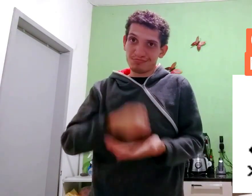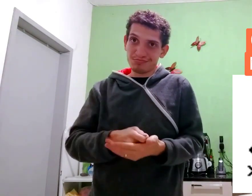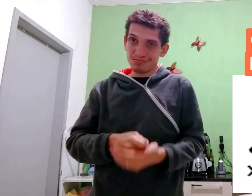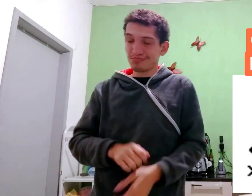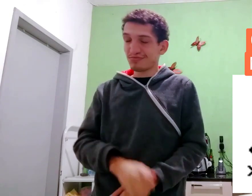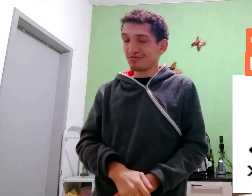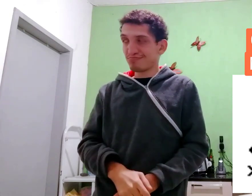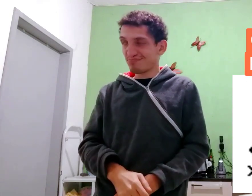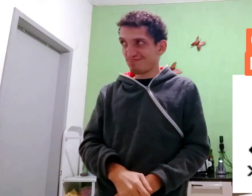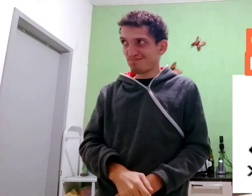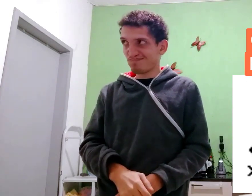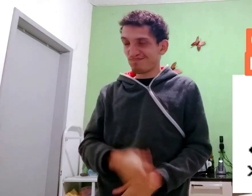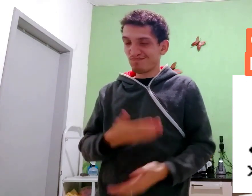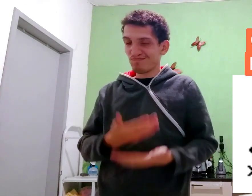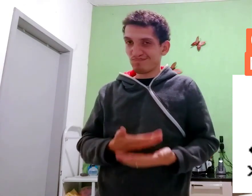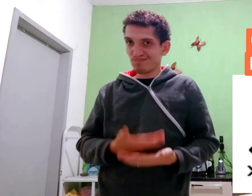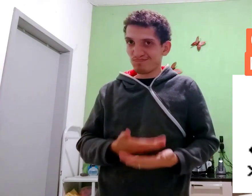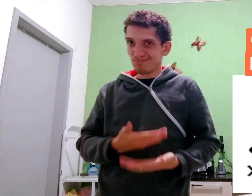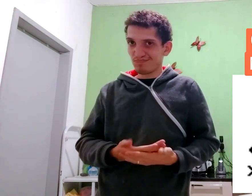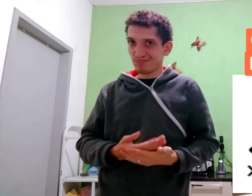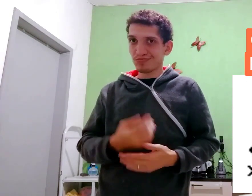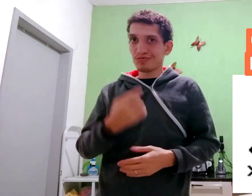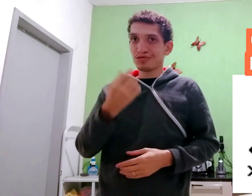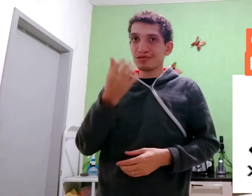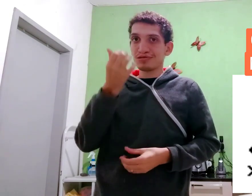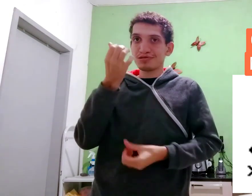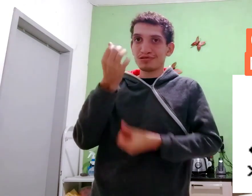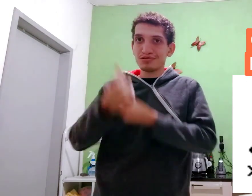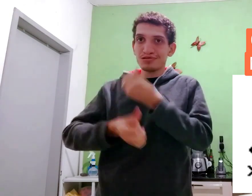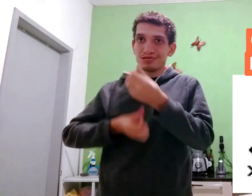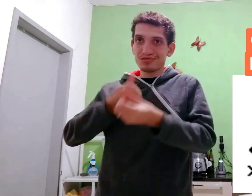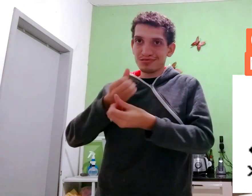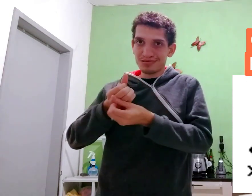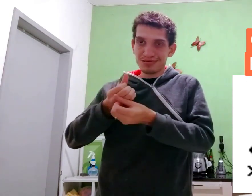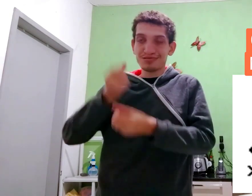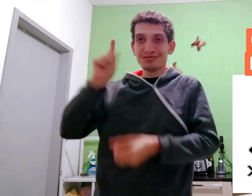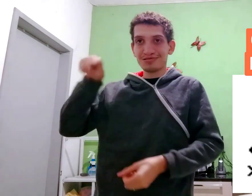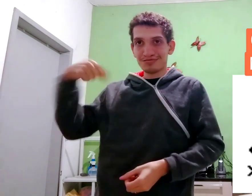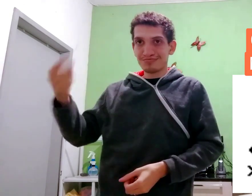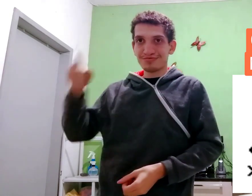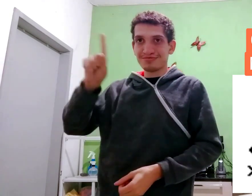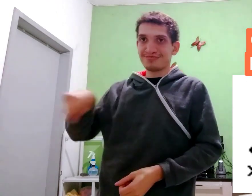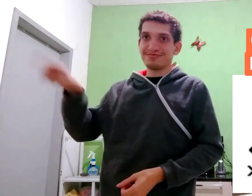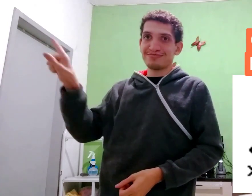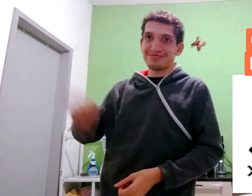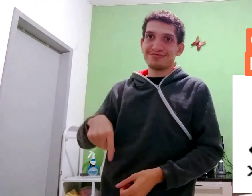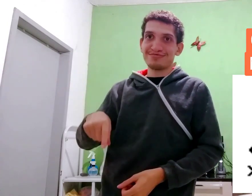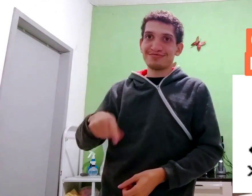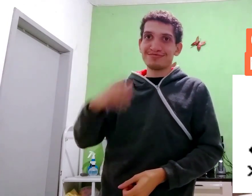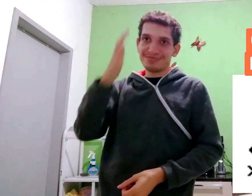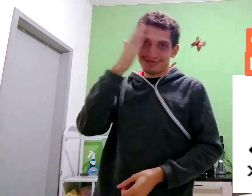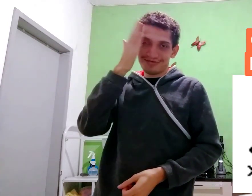Olha. Vou pagar. Estudar. Seis meses. Depois. Cancelar.